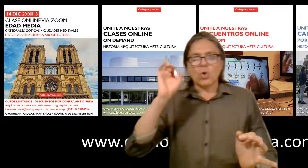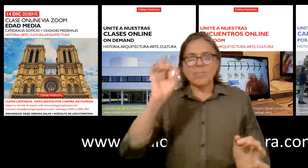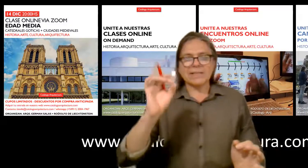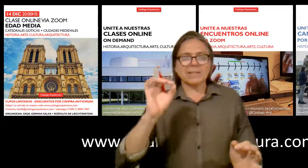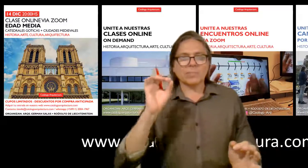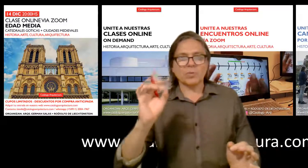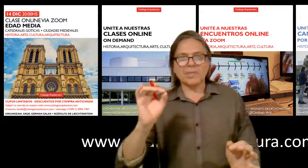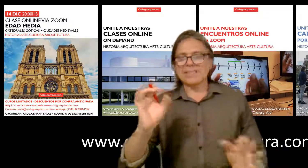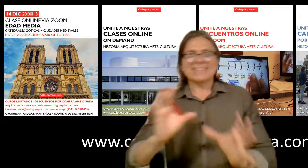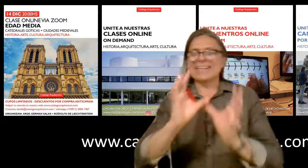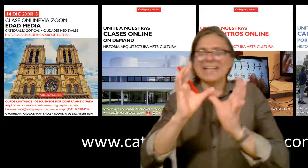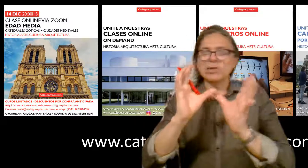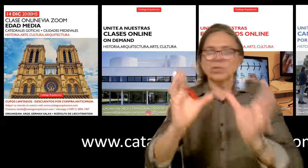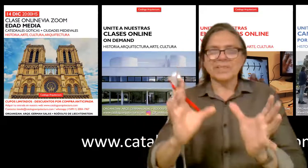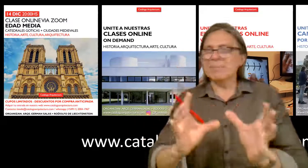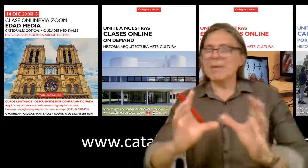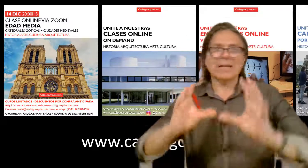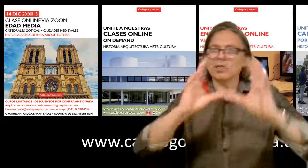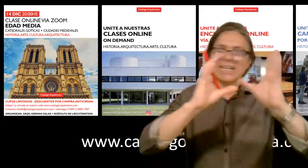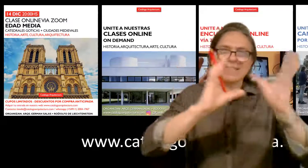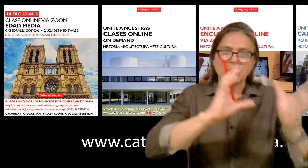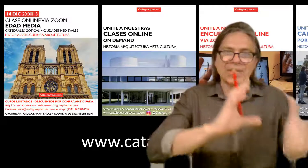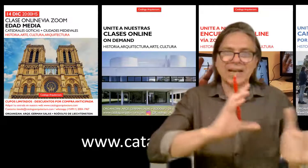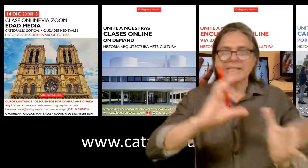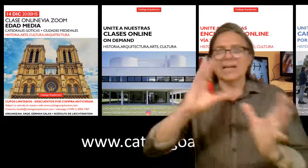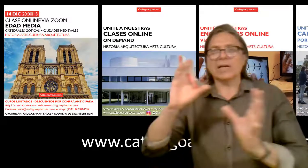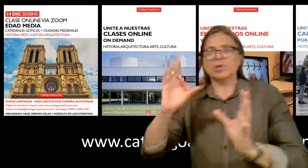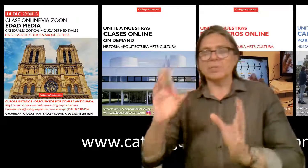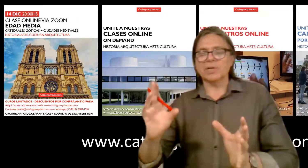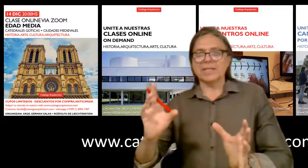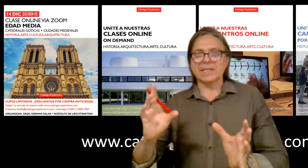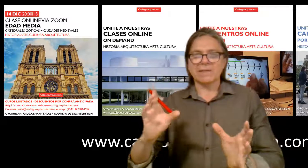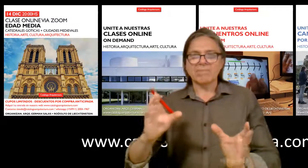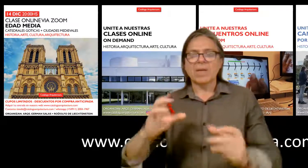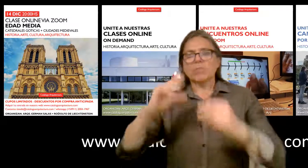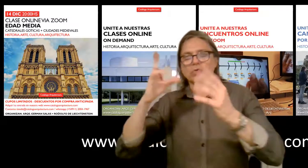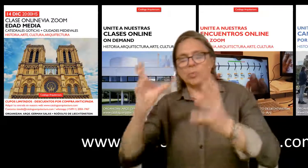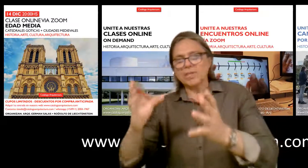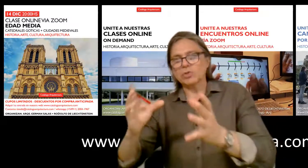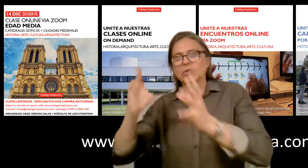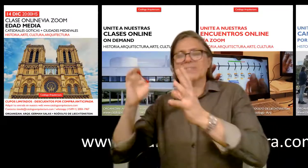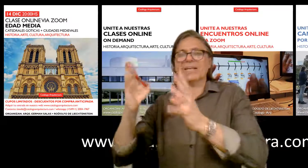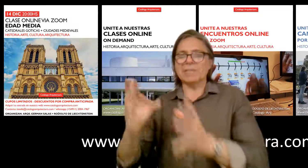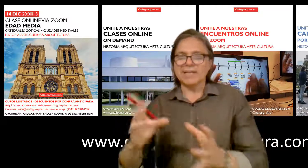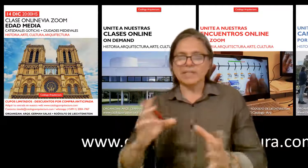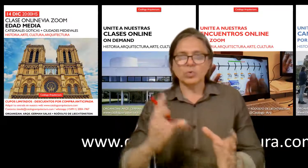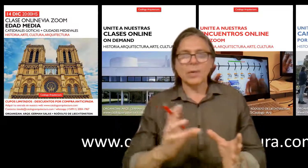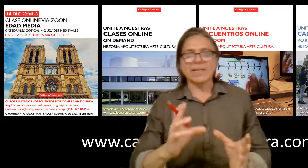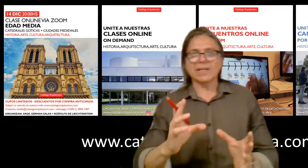un martes por mes, charlando sobre temas varios, de la antigüedad a la contemporaneidad. Por supuesto, nuestras caminatas urbanas,